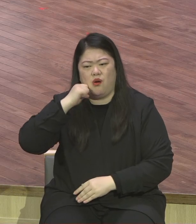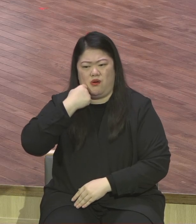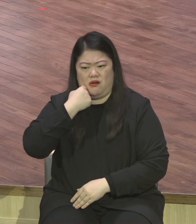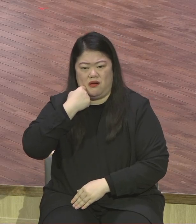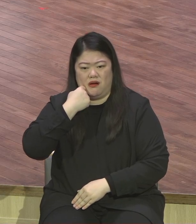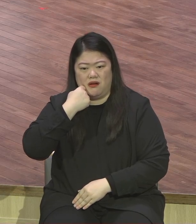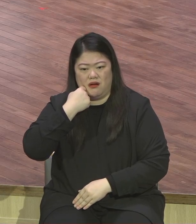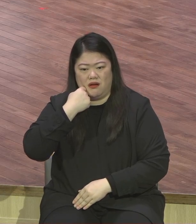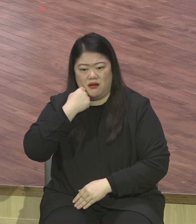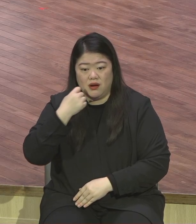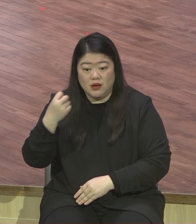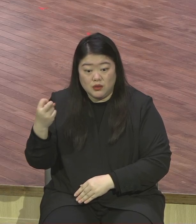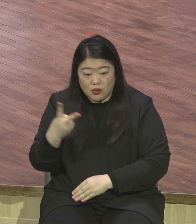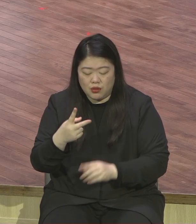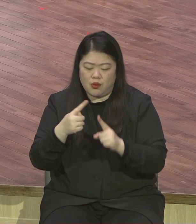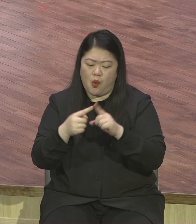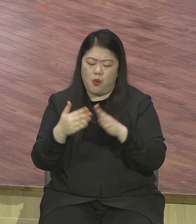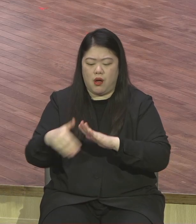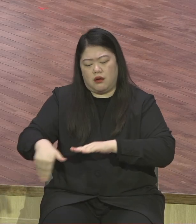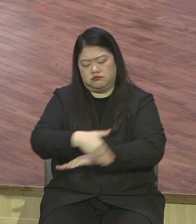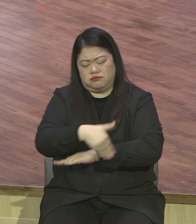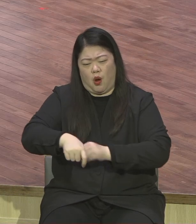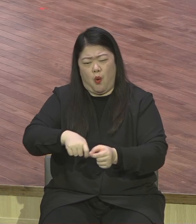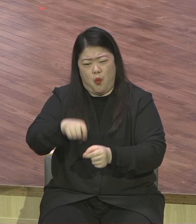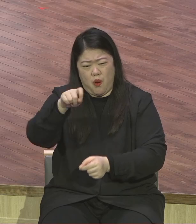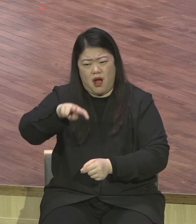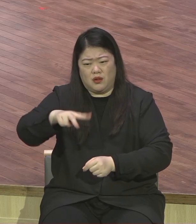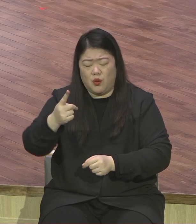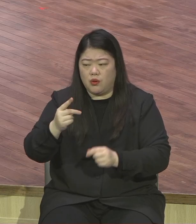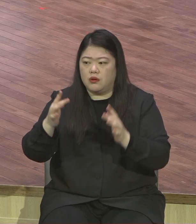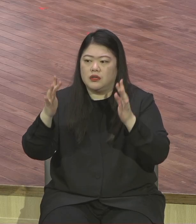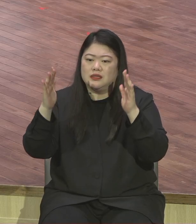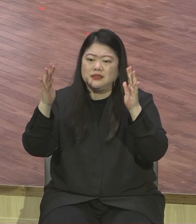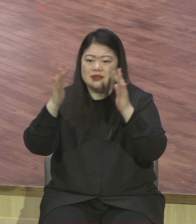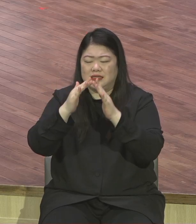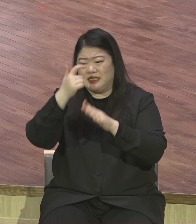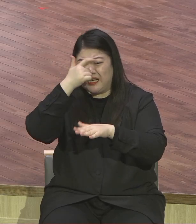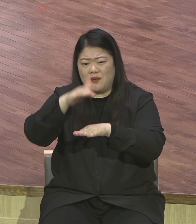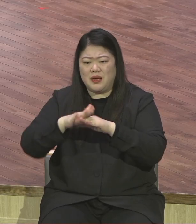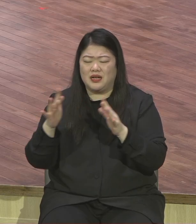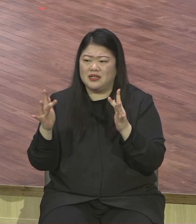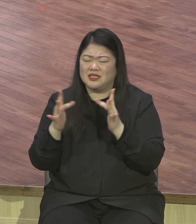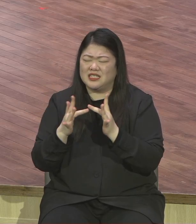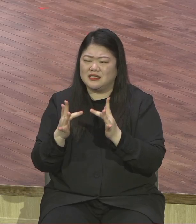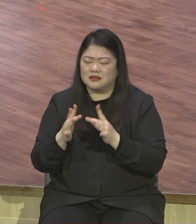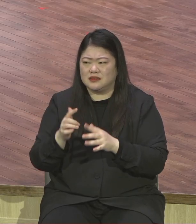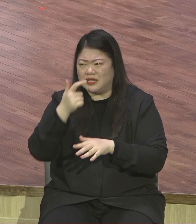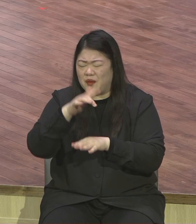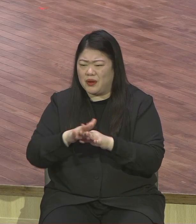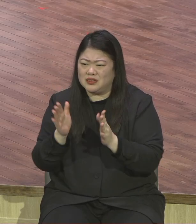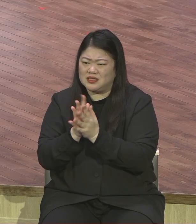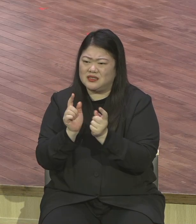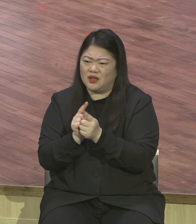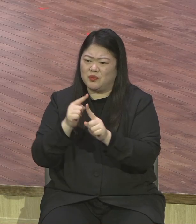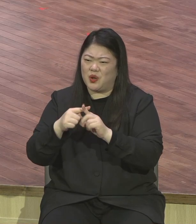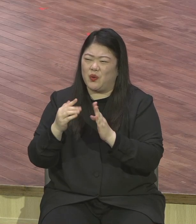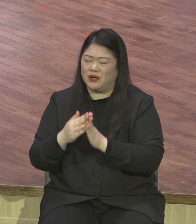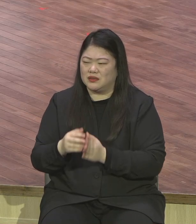경우가 많습니다 비가 조금만 와도 귀찮게 앉아서 그냥 쉽게 놀자